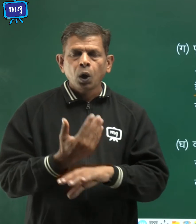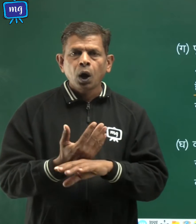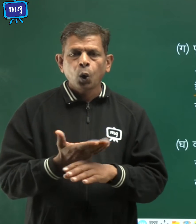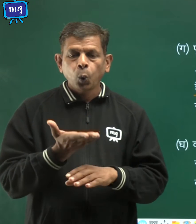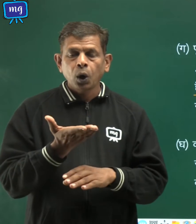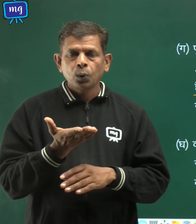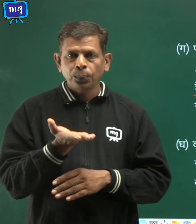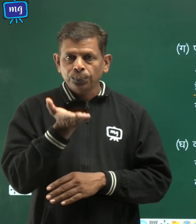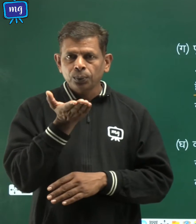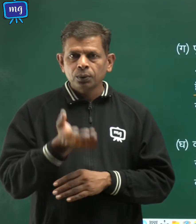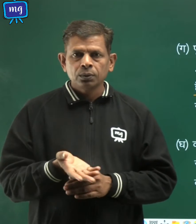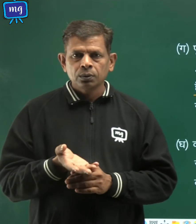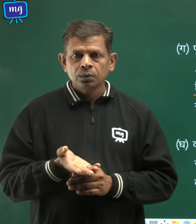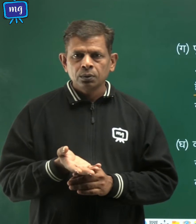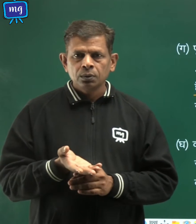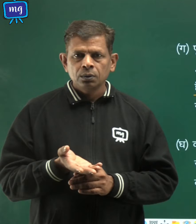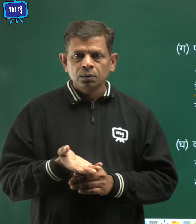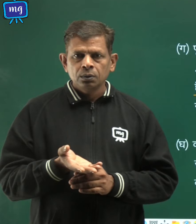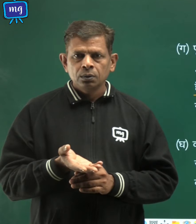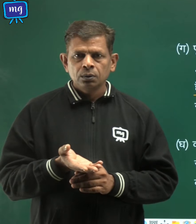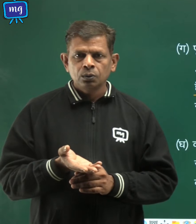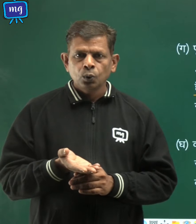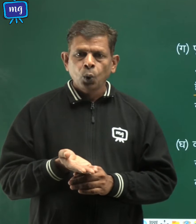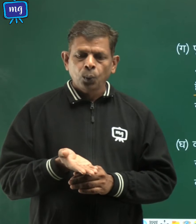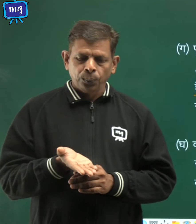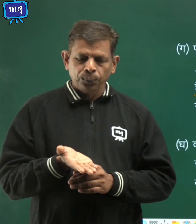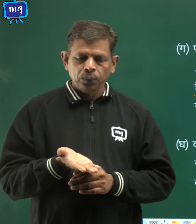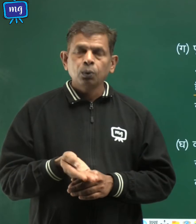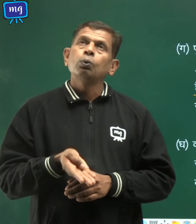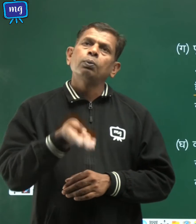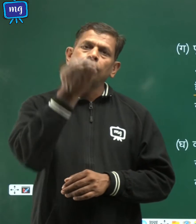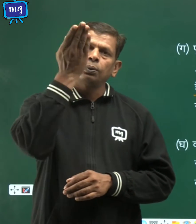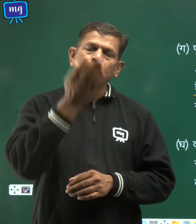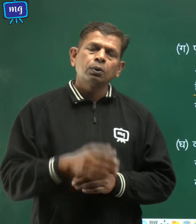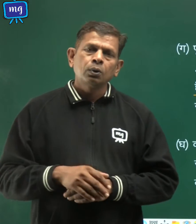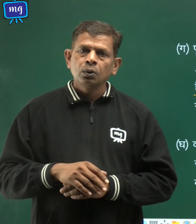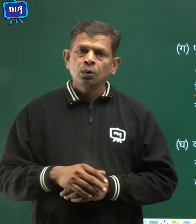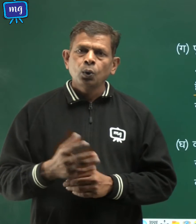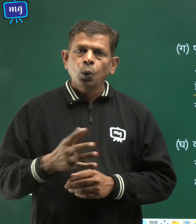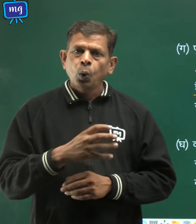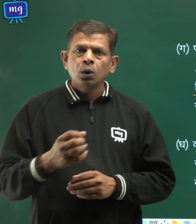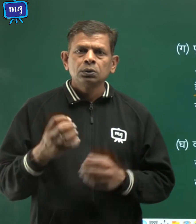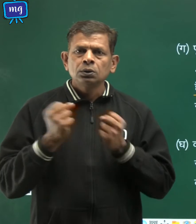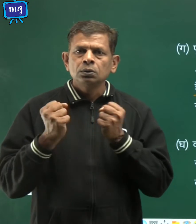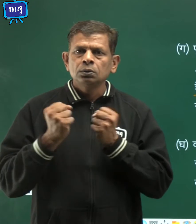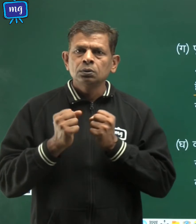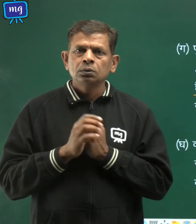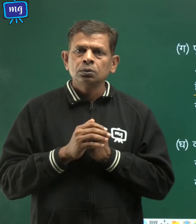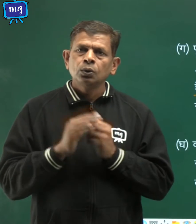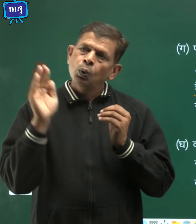उपर उठती है और ठंडी वायू